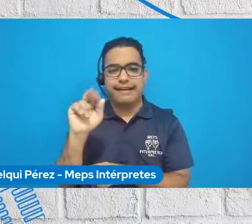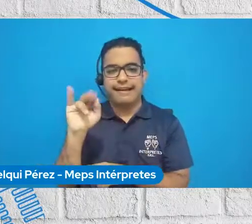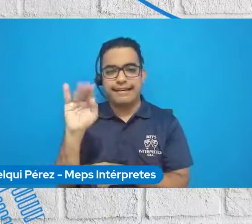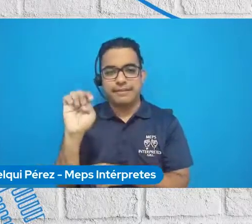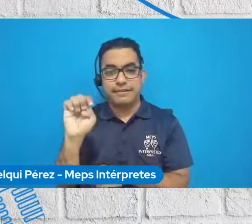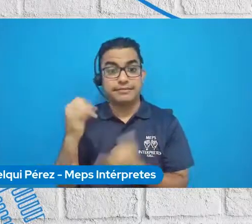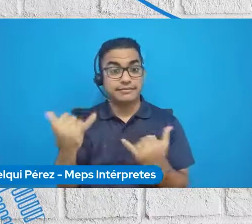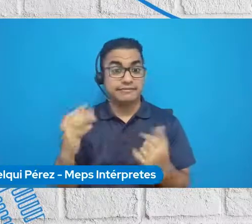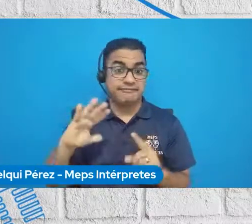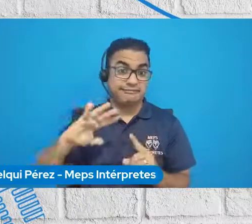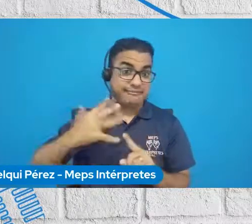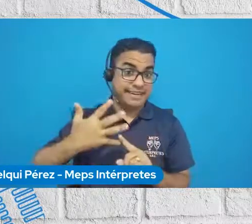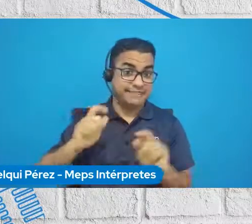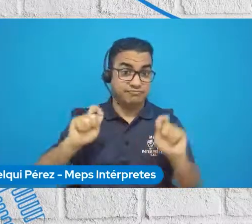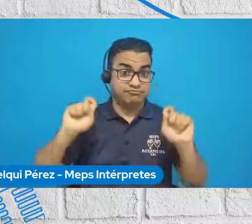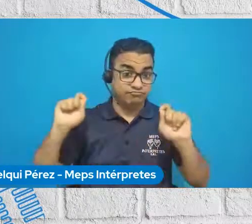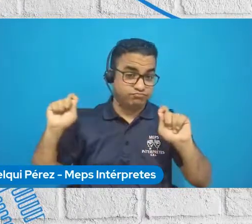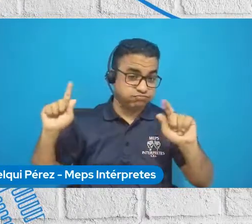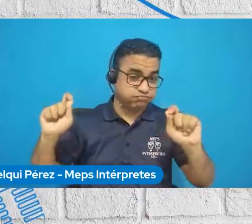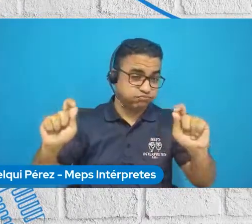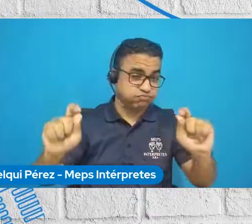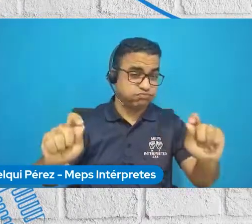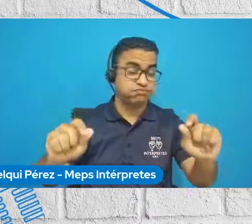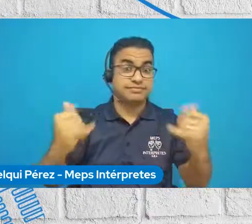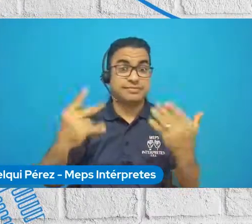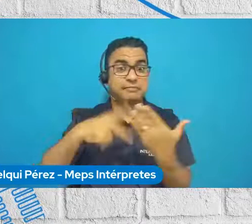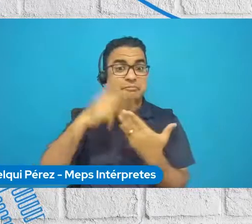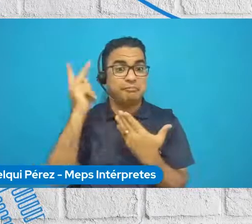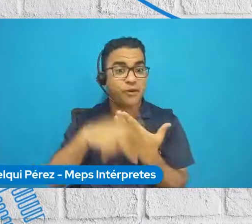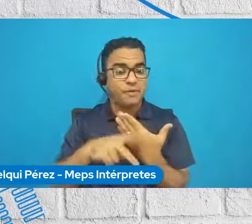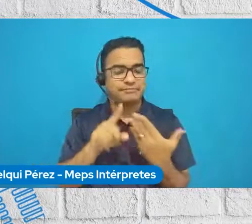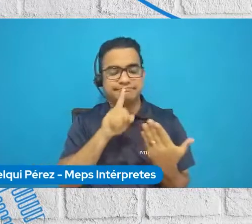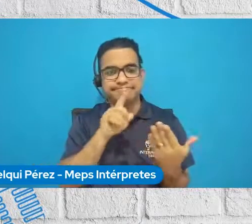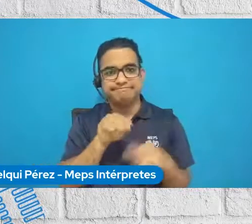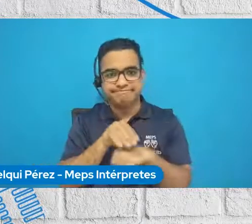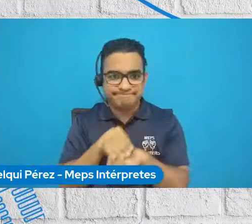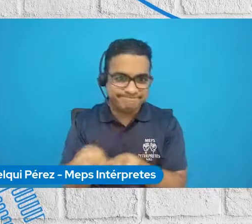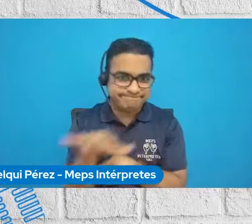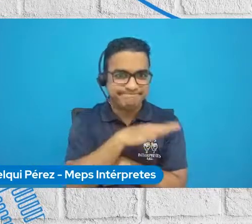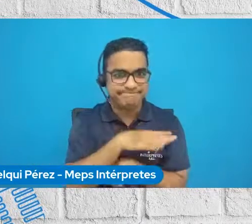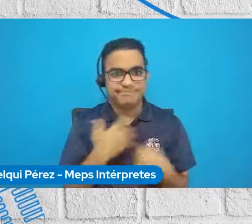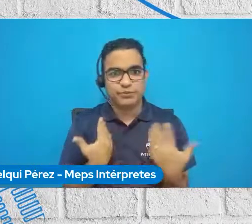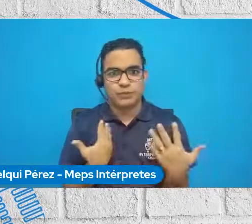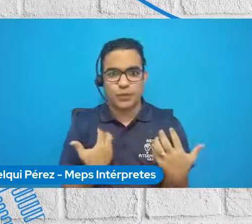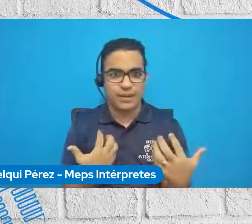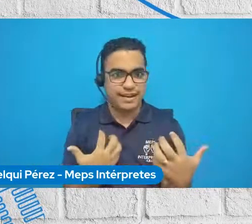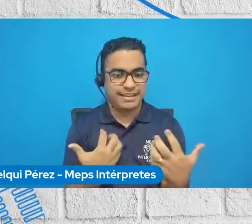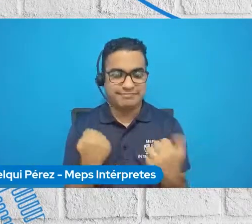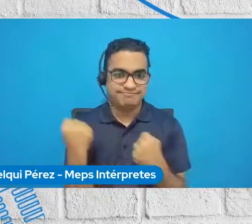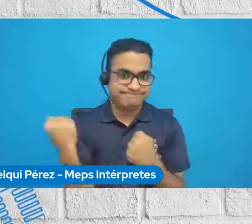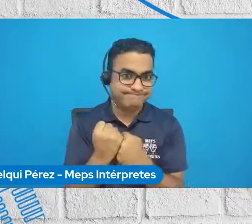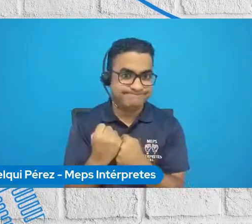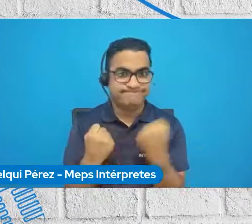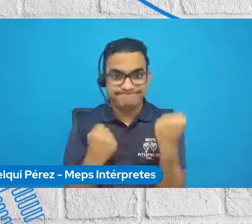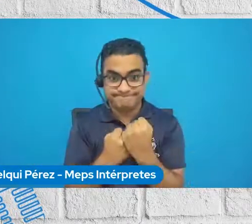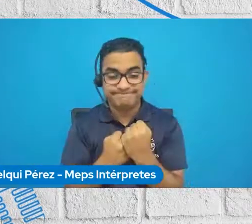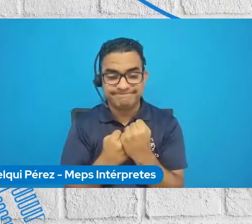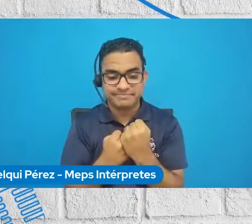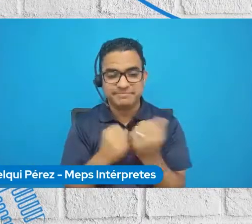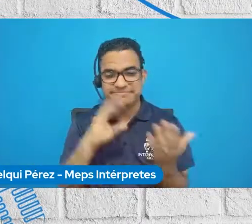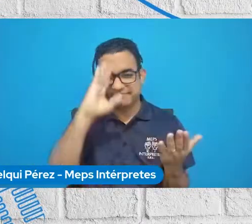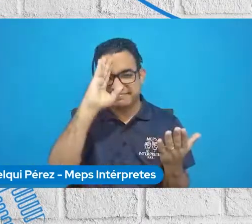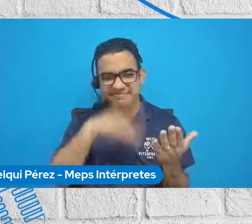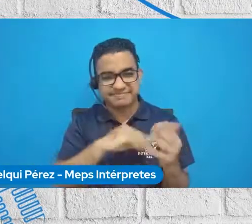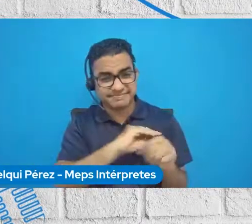de hoy es la quinta emisión de este, su único programa que les contagia voluntad. Para recuperarnos de los efectos